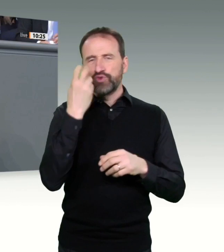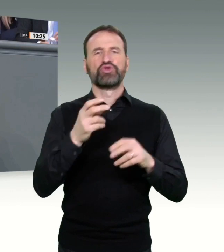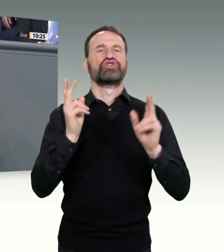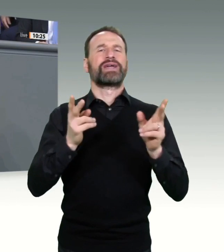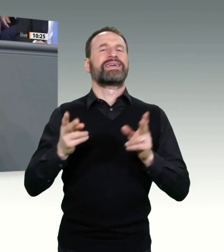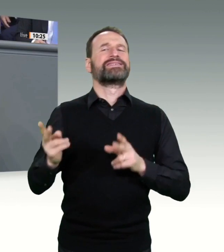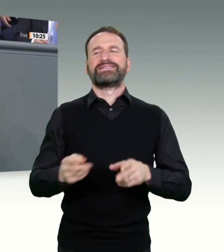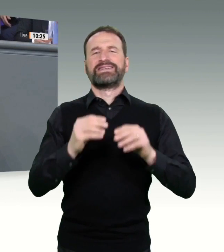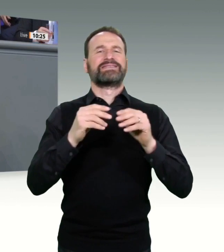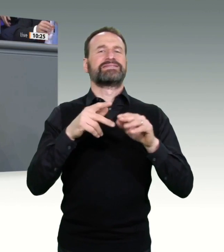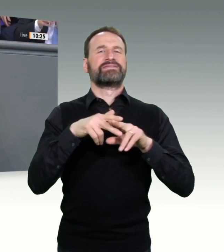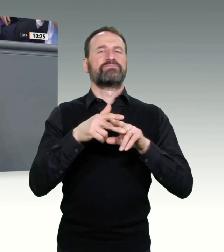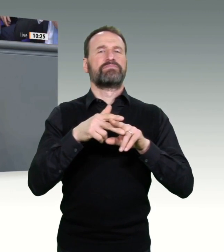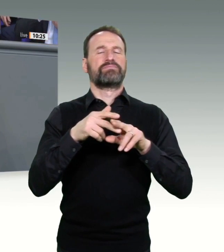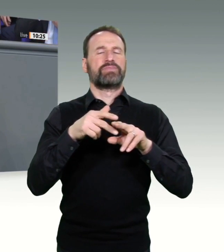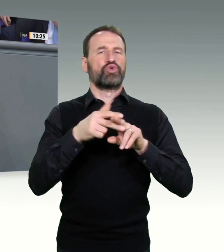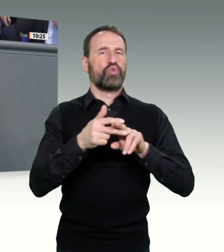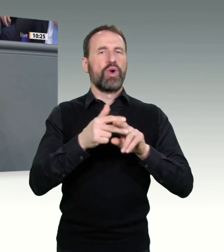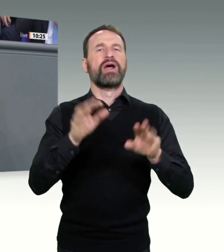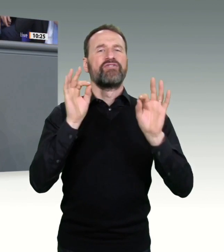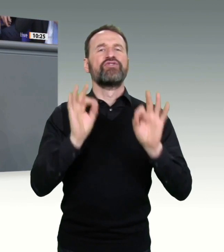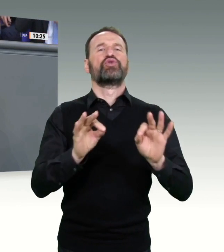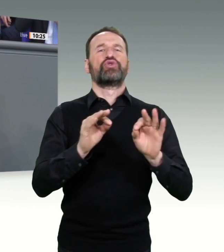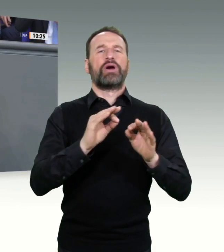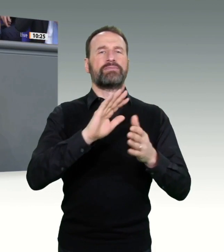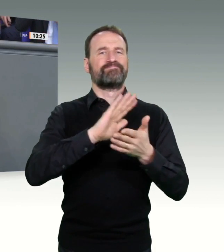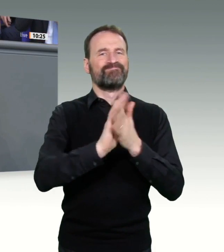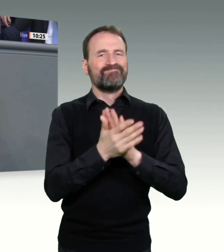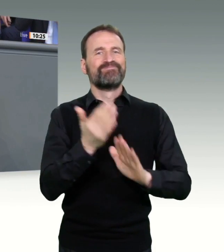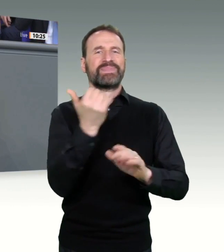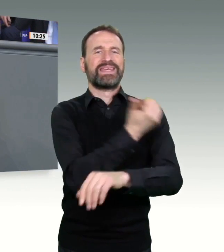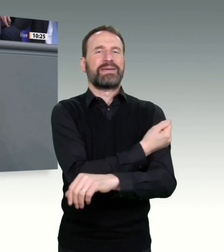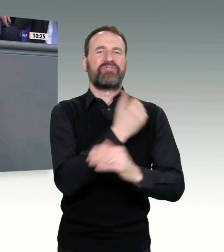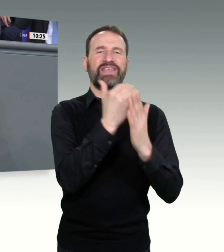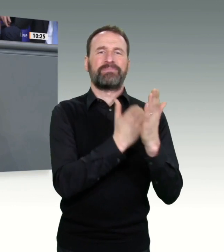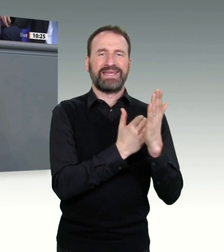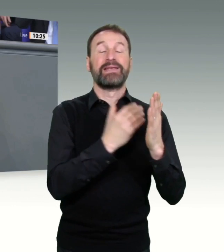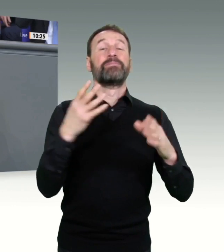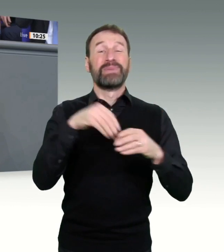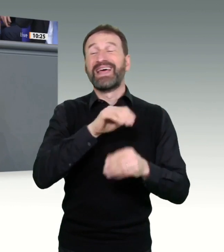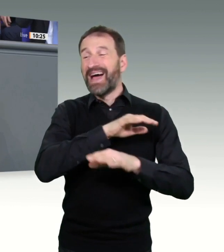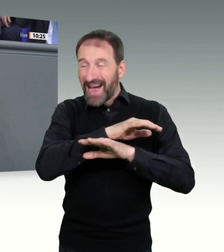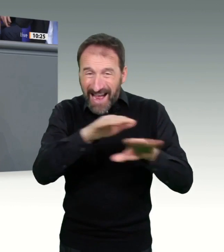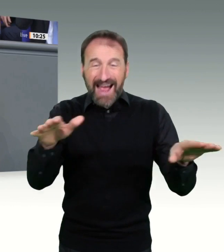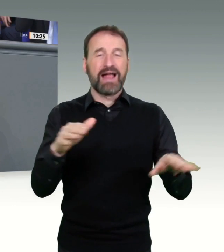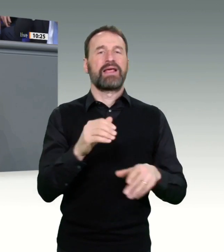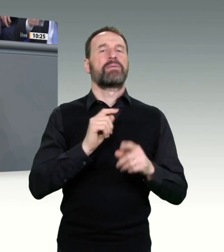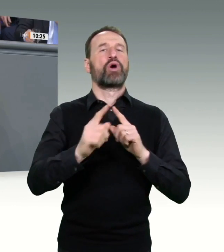Impfteams. Zitat Ende. Und was ist dann passiert? Was ist dann passiert? Die